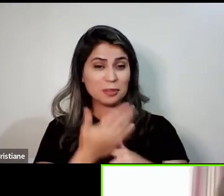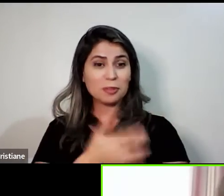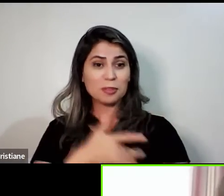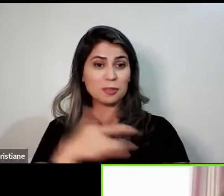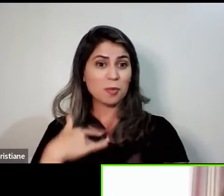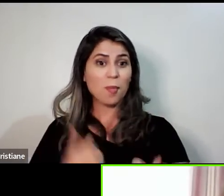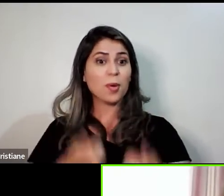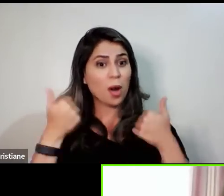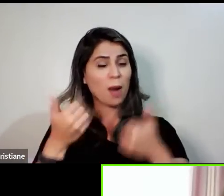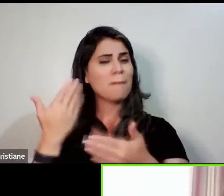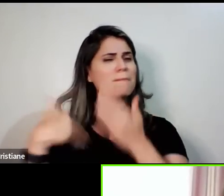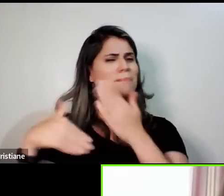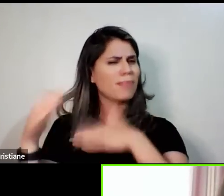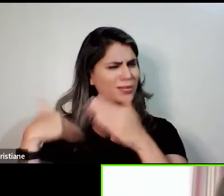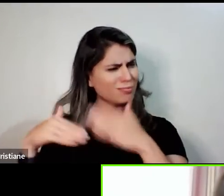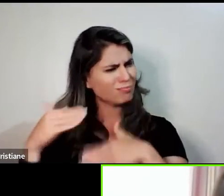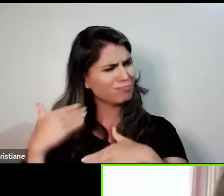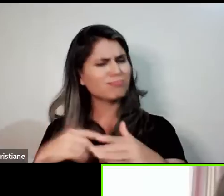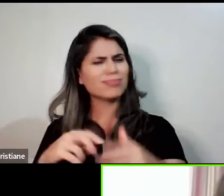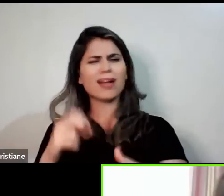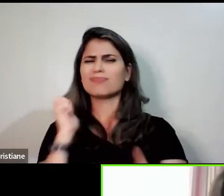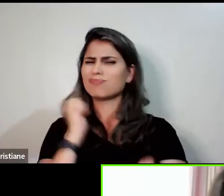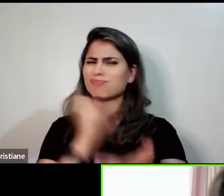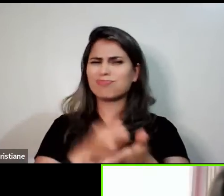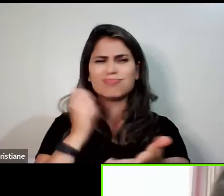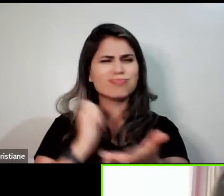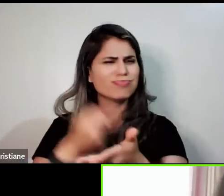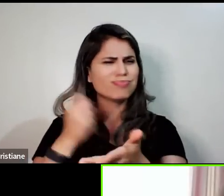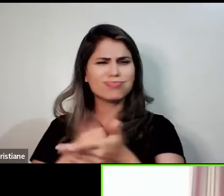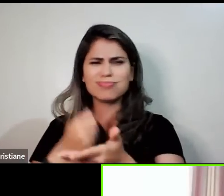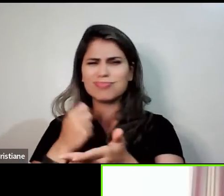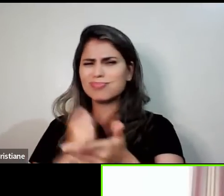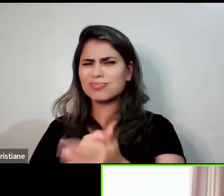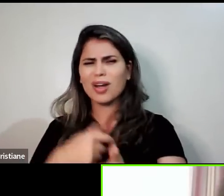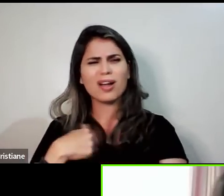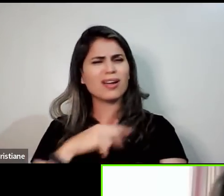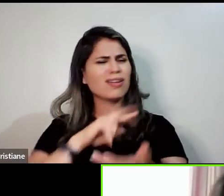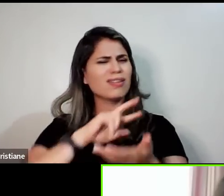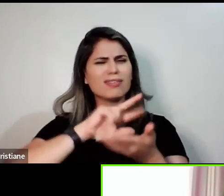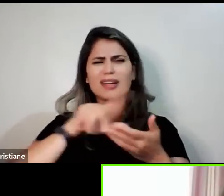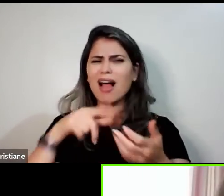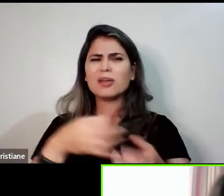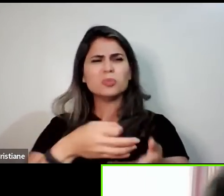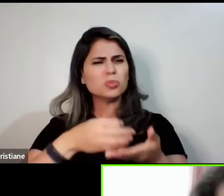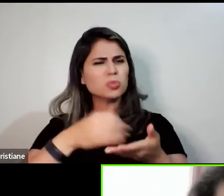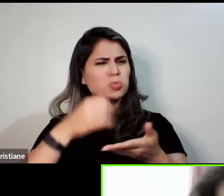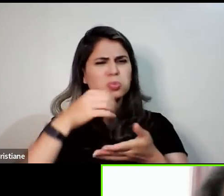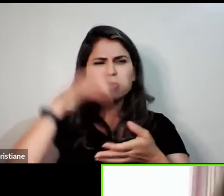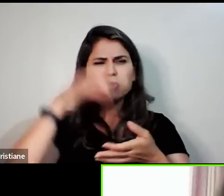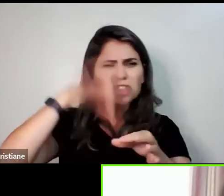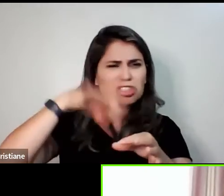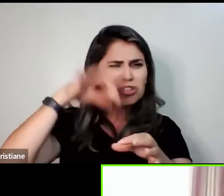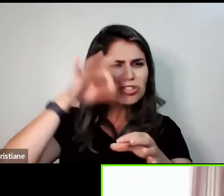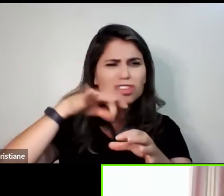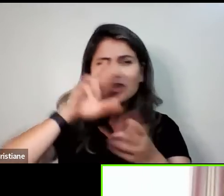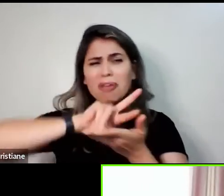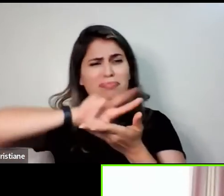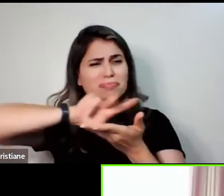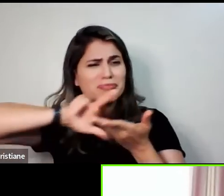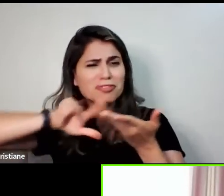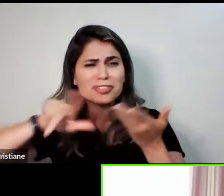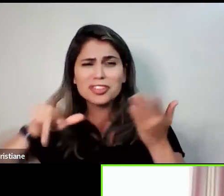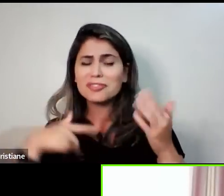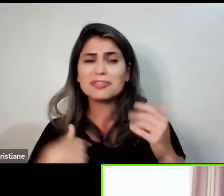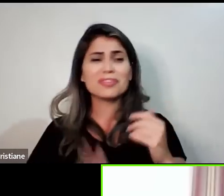muitas. muitas tentativas. Chá de arueira, chá de amora, chá de tudo. Agora, não preciso mais